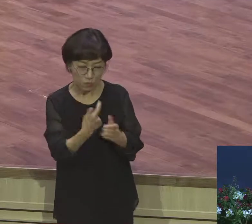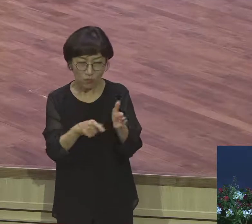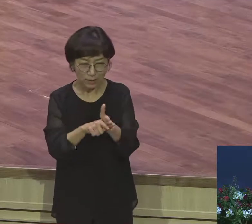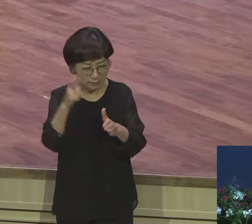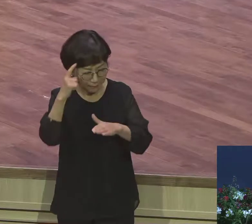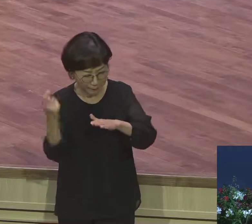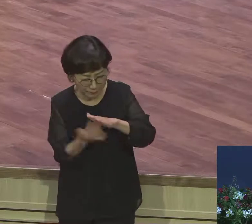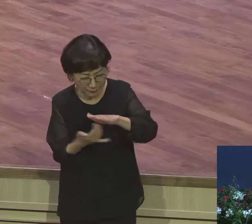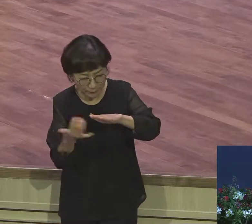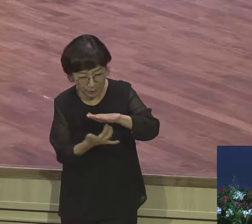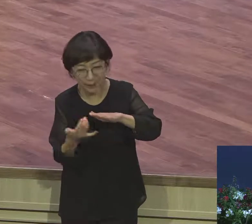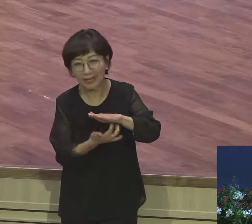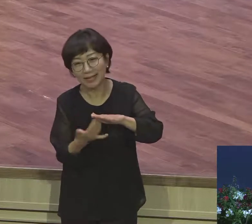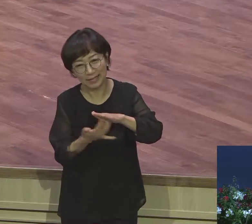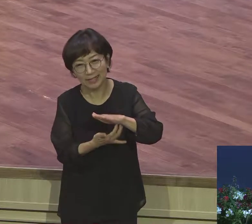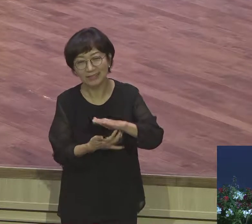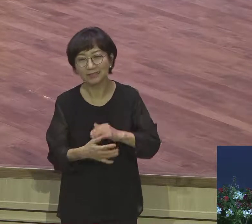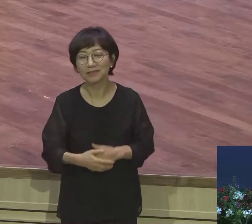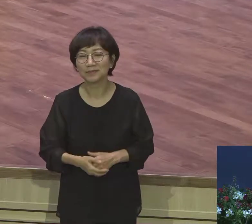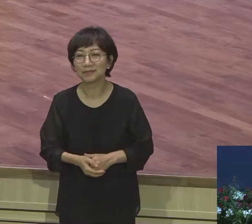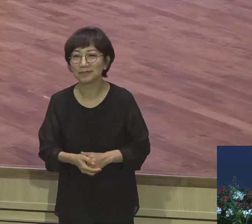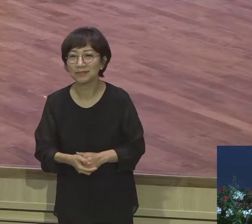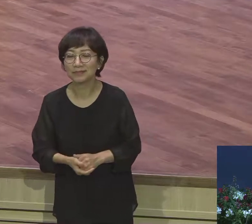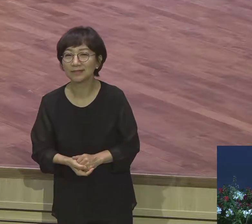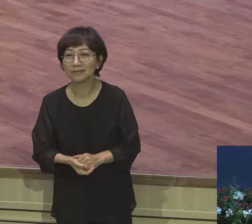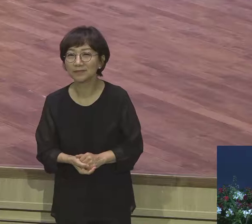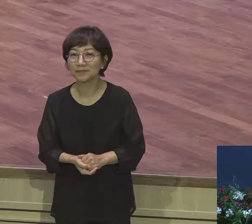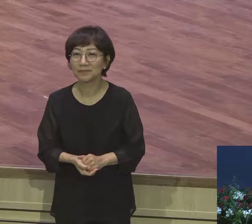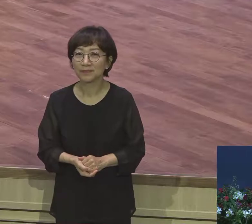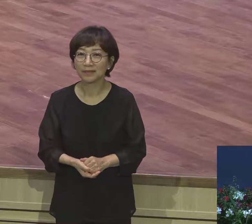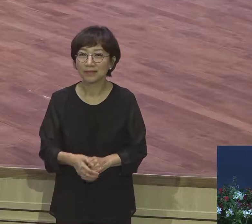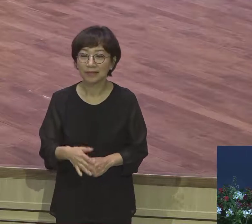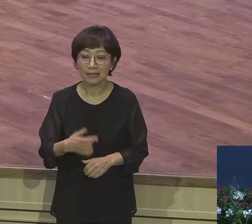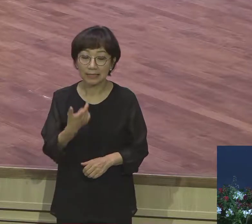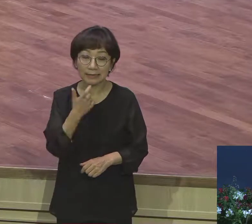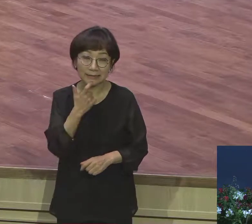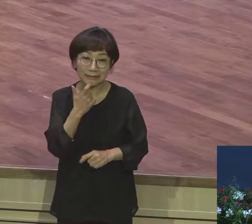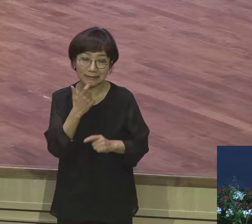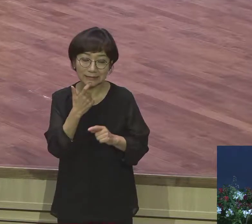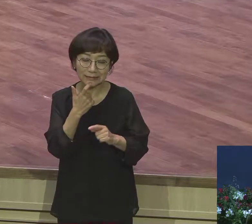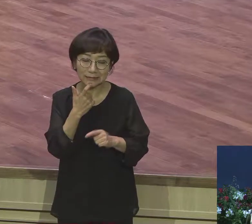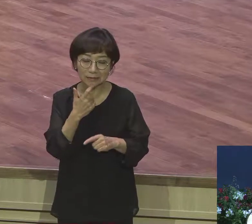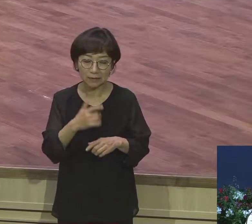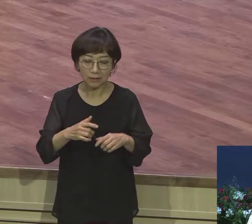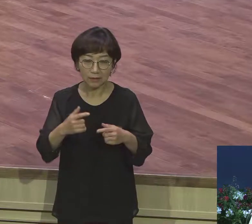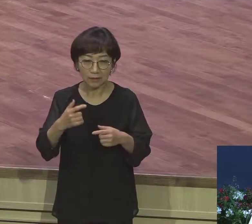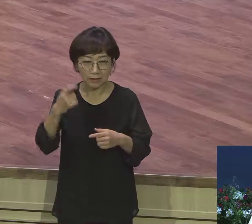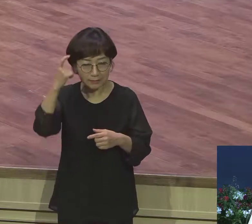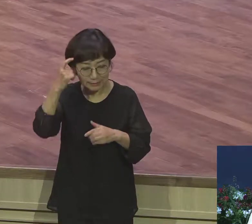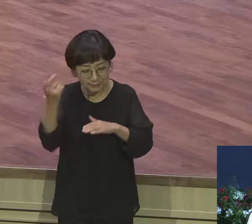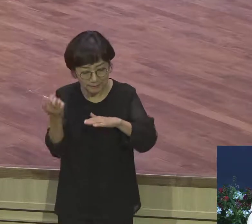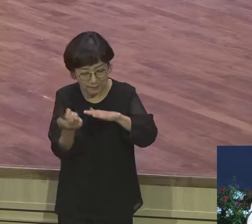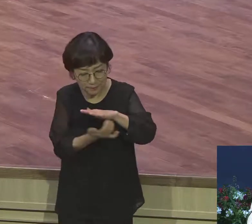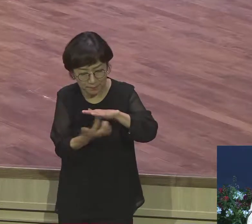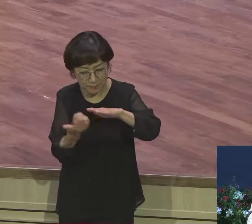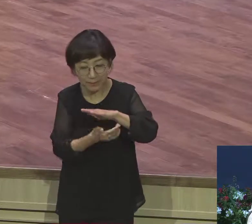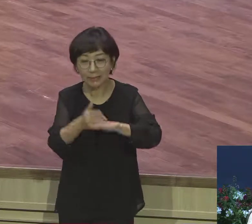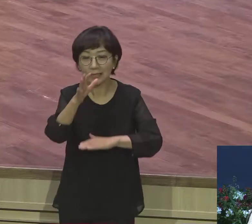야곱이 이렇게 인본주의라는 옛들에 갇힌 삶을 사는 이유가 어디 있느냐 하나님과